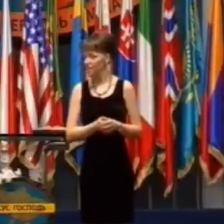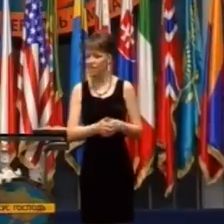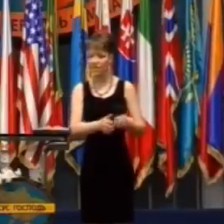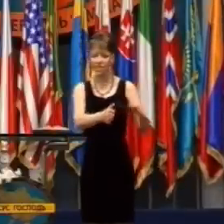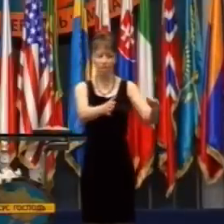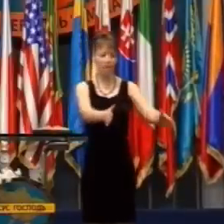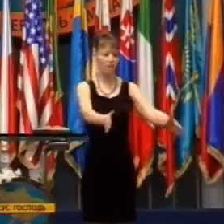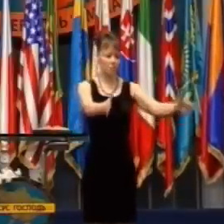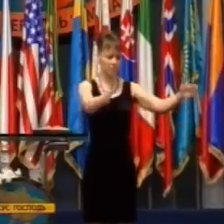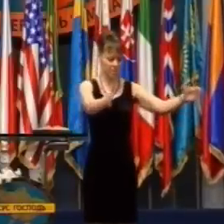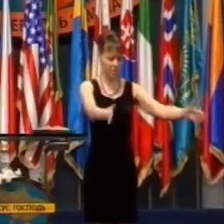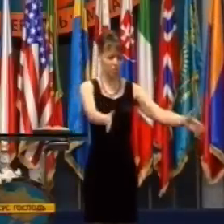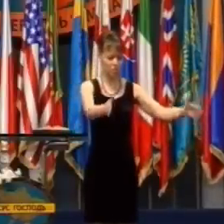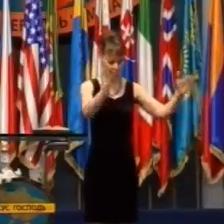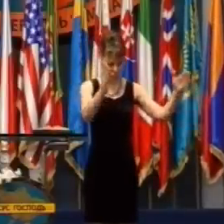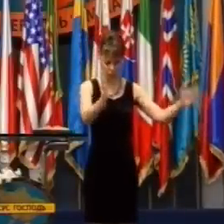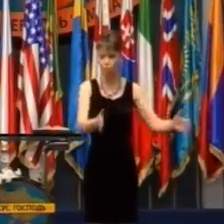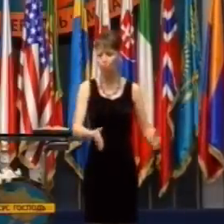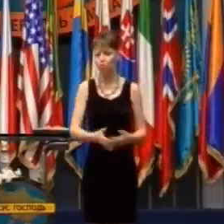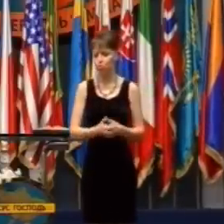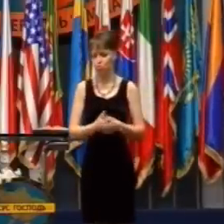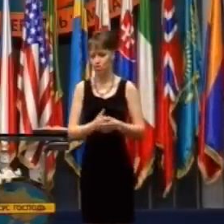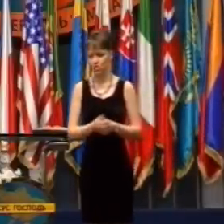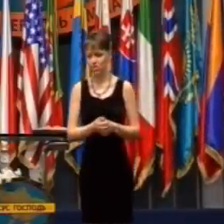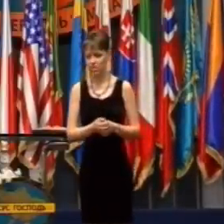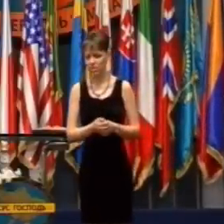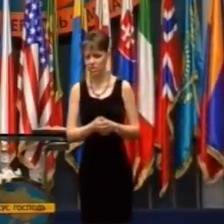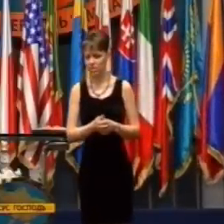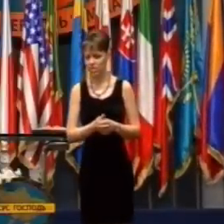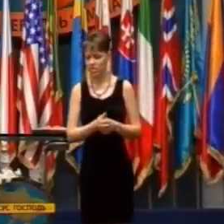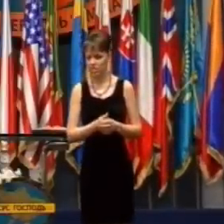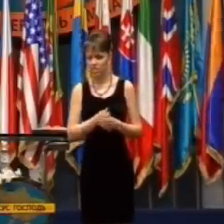a tri hodiny ležala uprostred cesty.